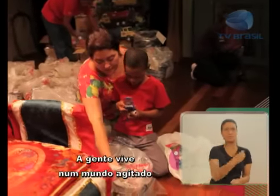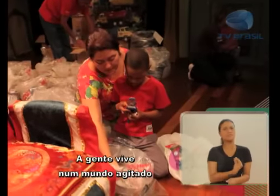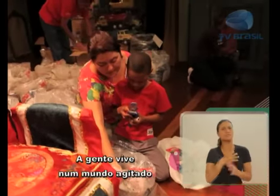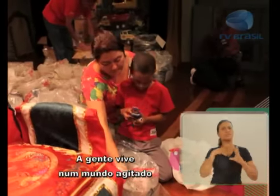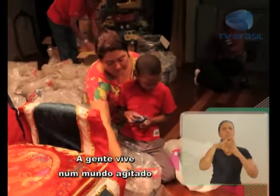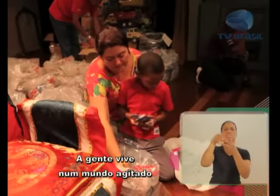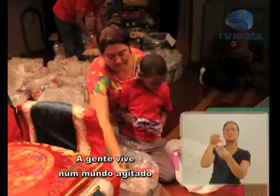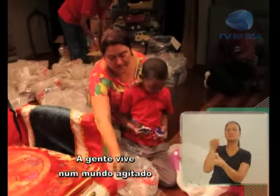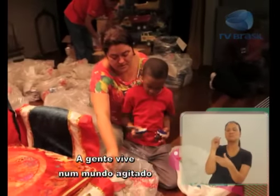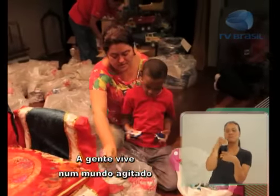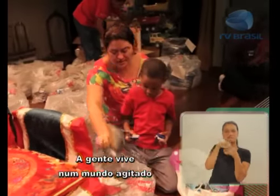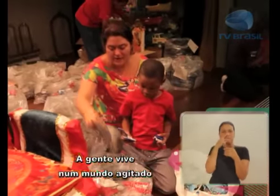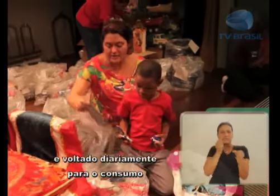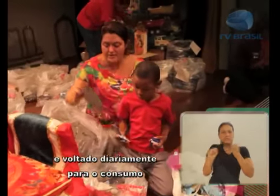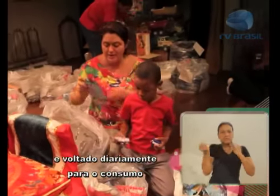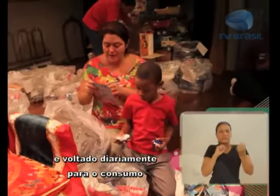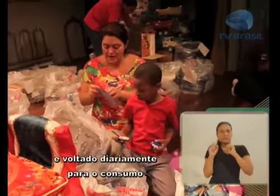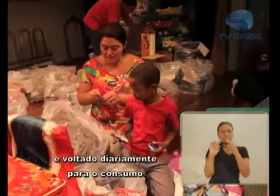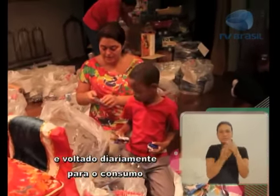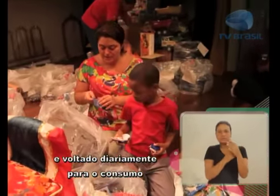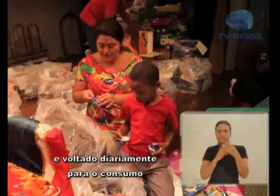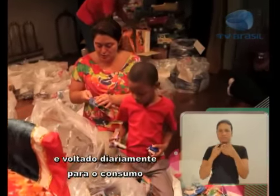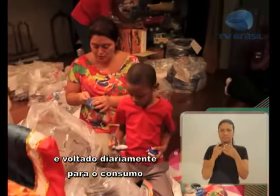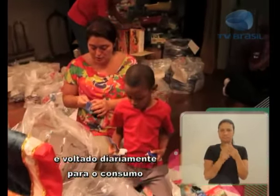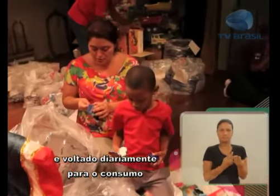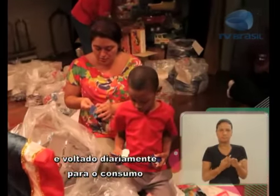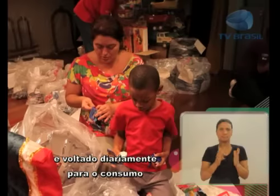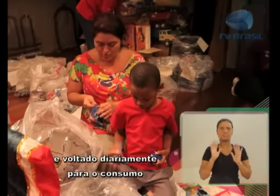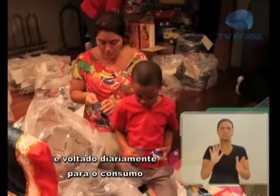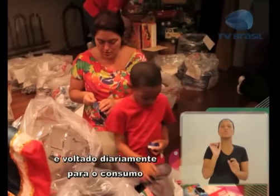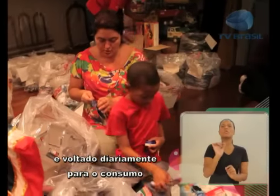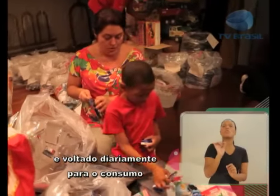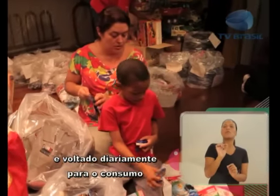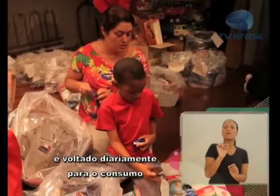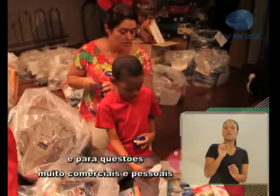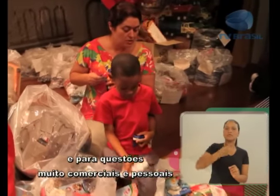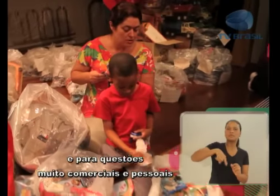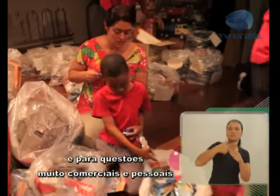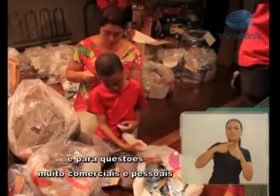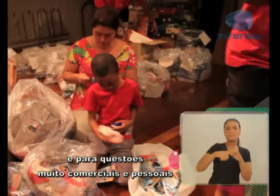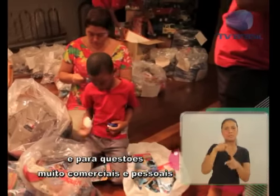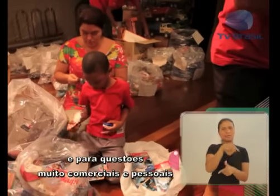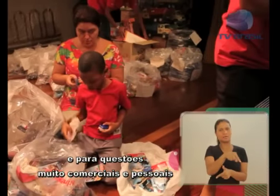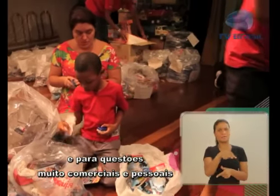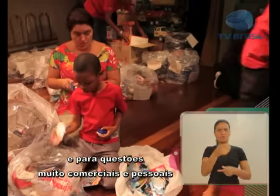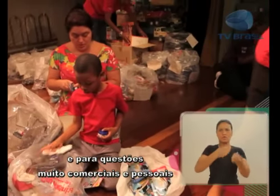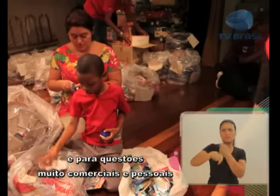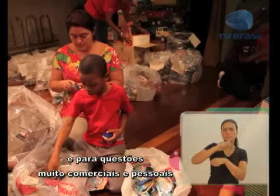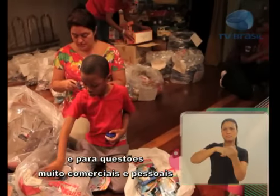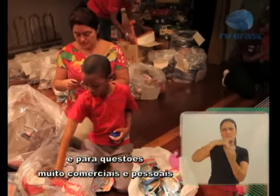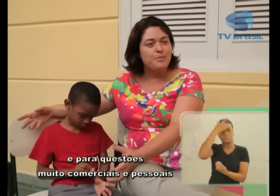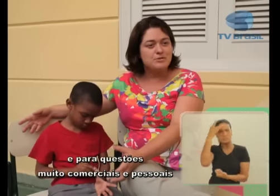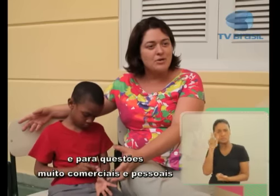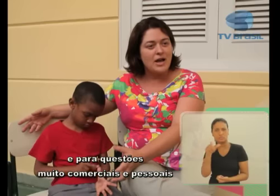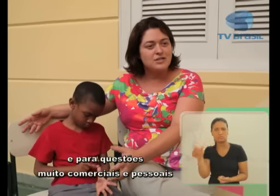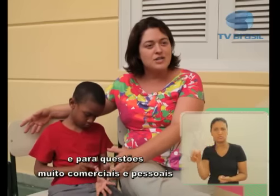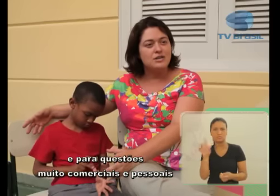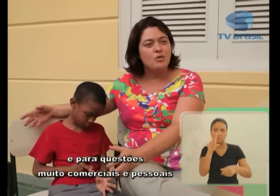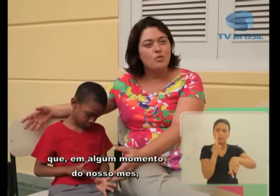tão agitado e voltado diariamente para o consumo, para questões muito comerciais e pessoais que em algum